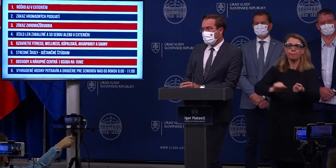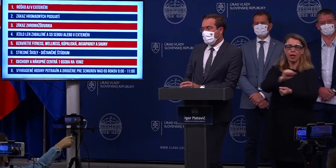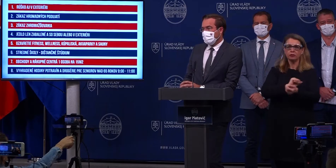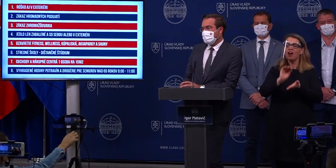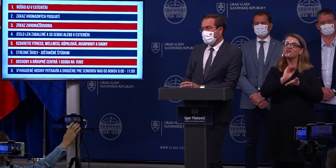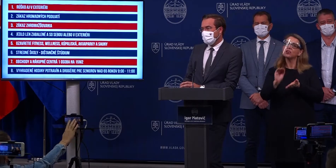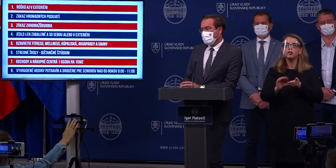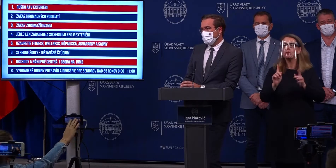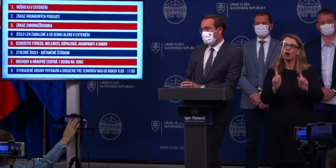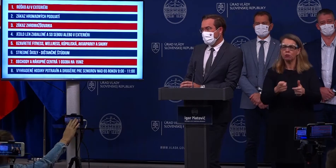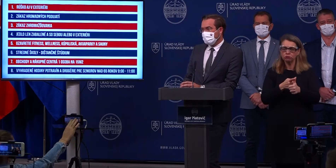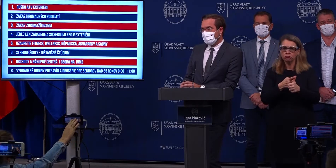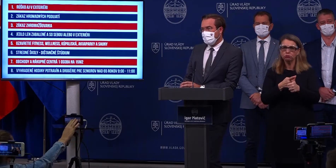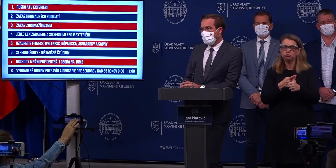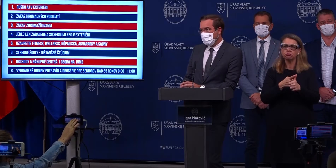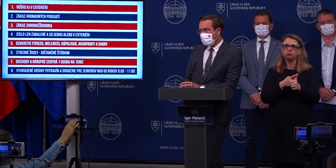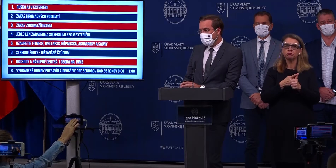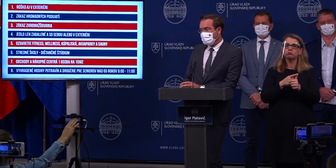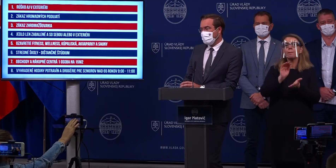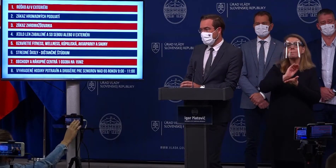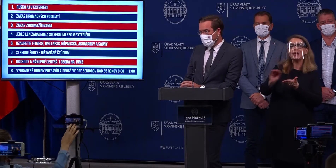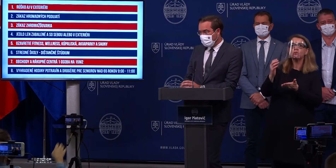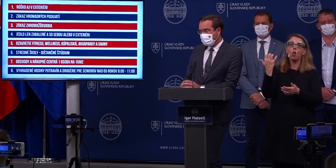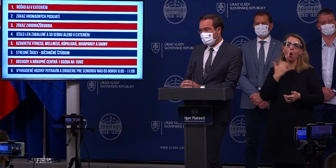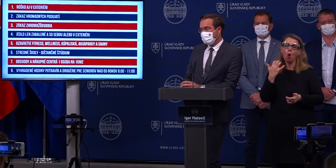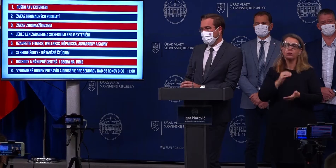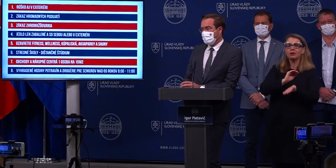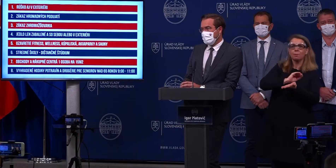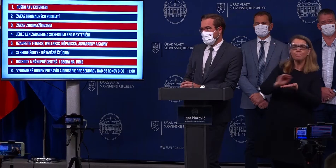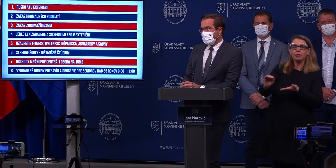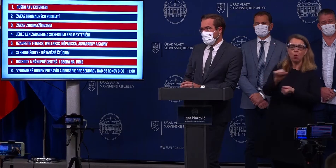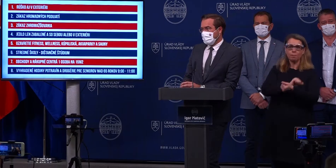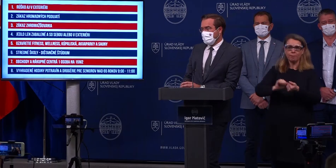Výnimkou bude mať nosenie ruška mimo obci a mimo miest